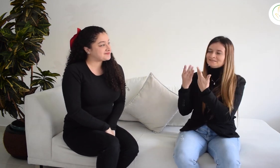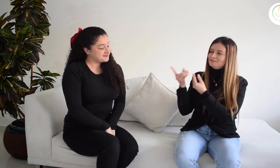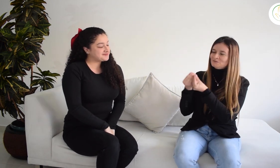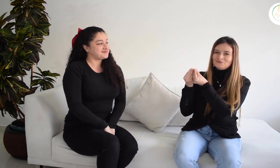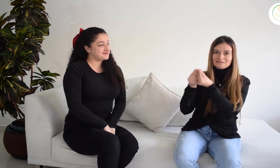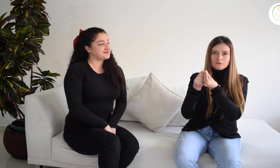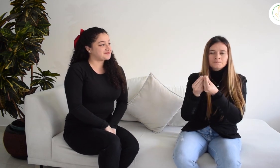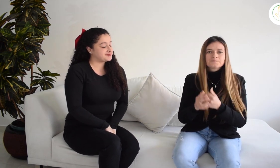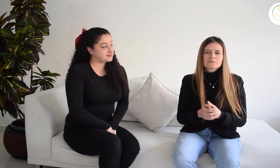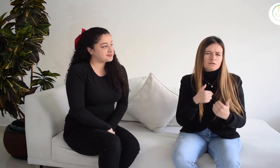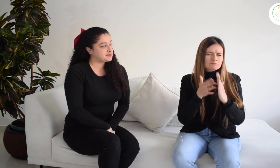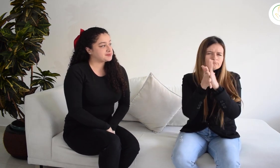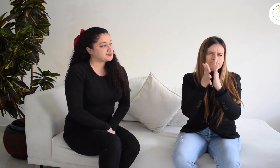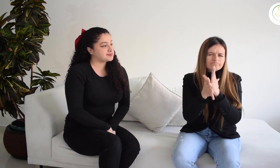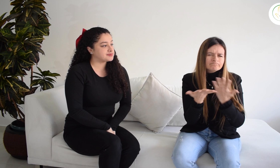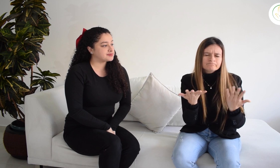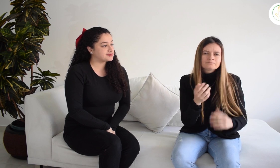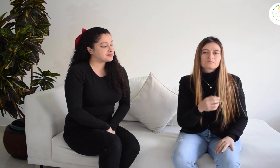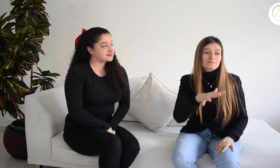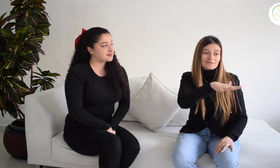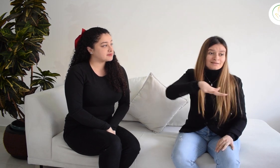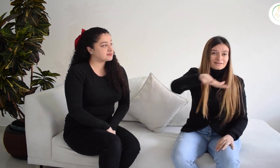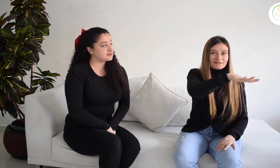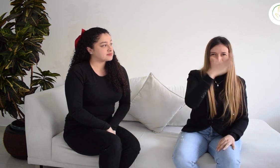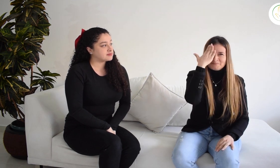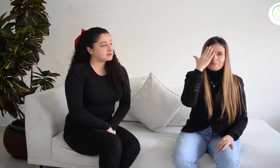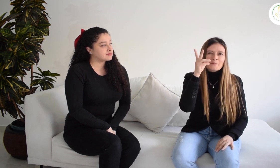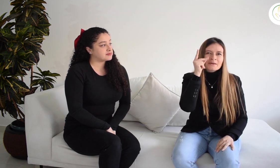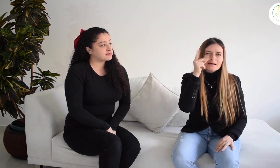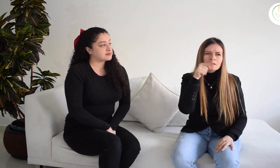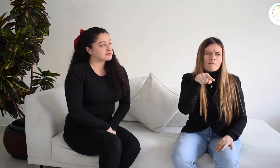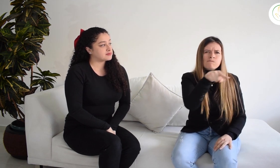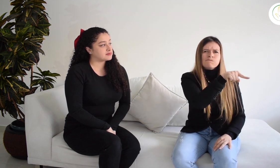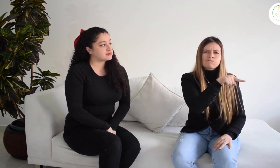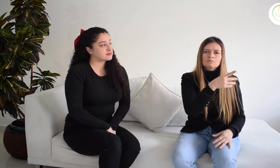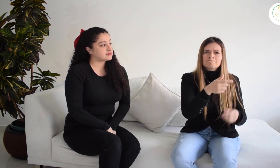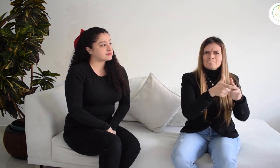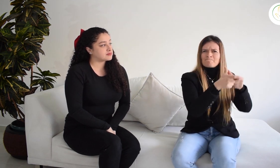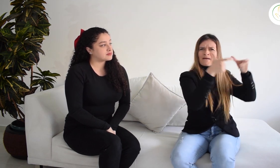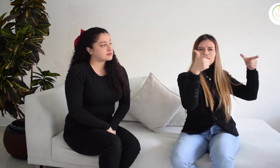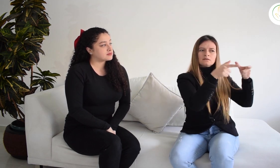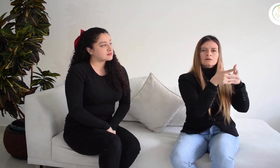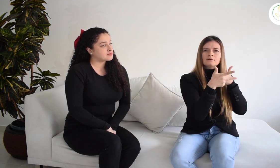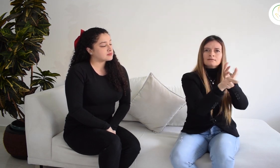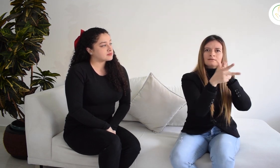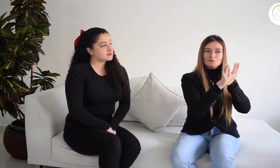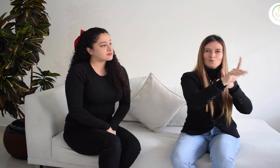Azorriza en este proceso? Cuéntanos. Perfecto, gracias consejera. Quiero contarles que en la ciudad de Pereira tenemos un club de